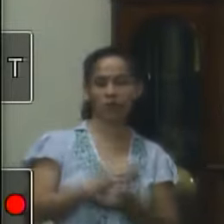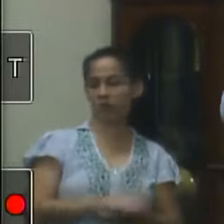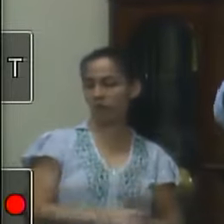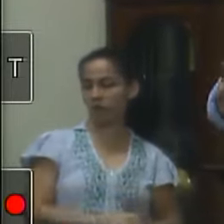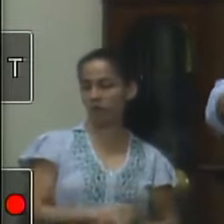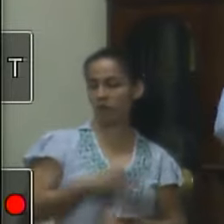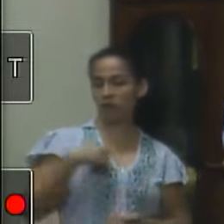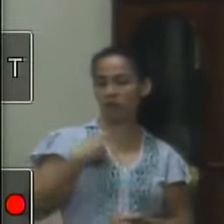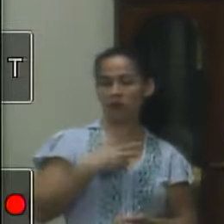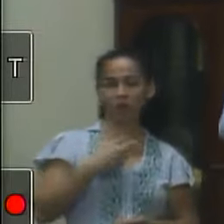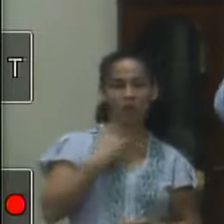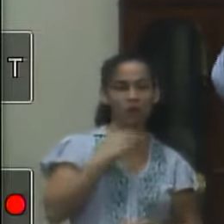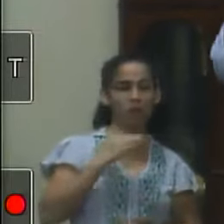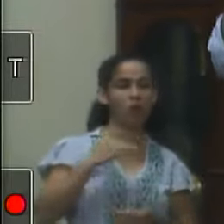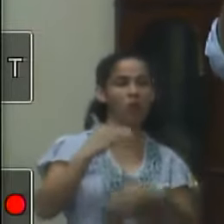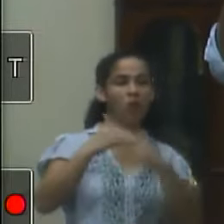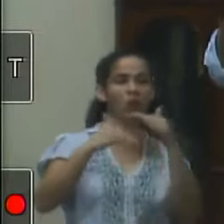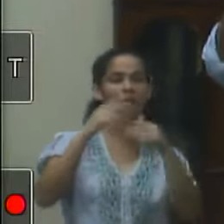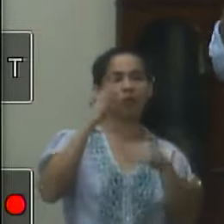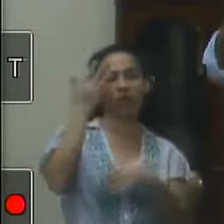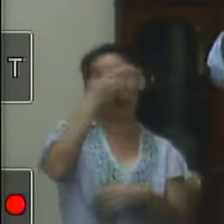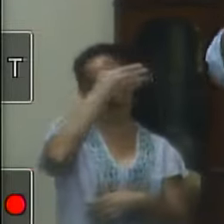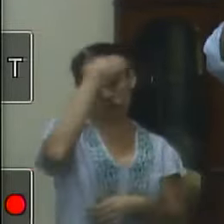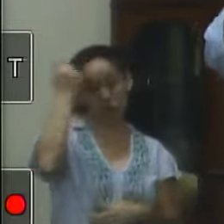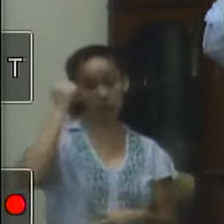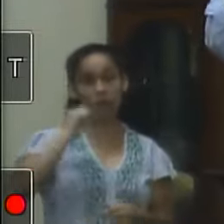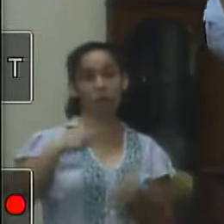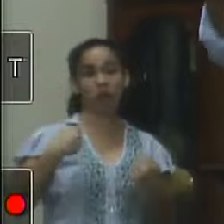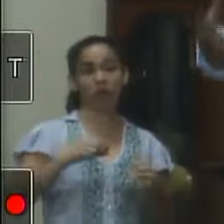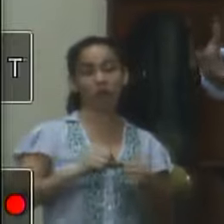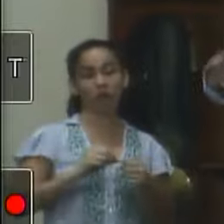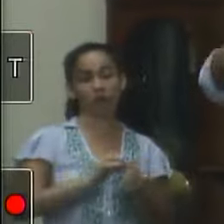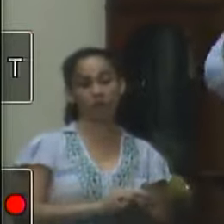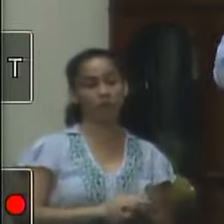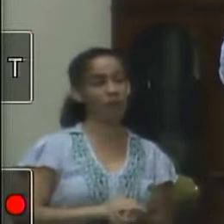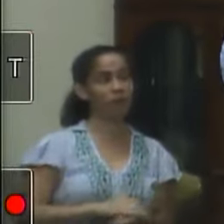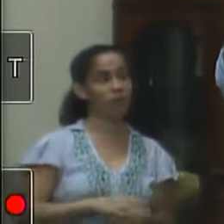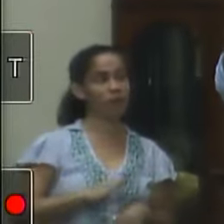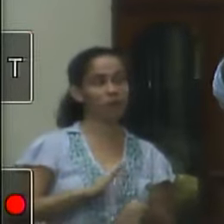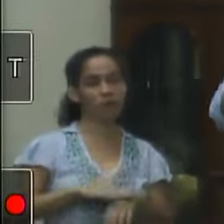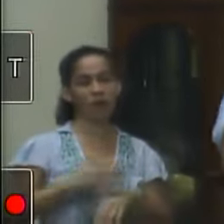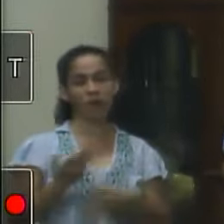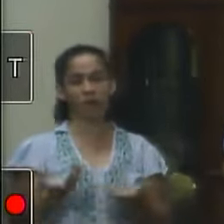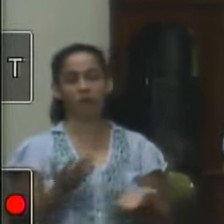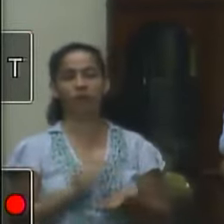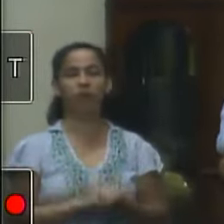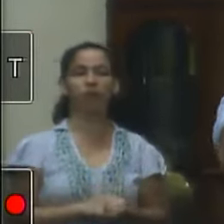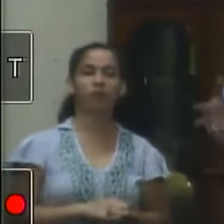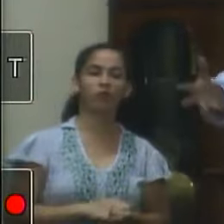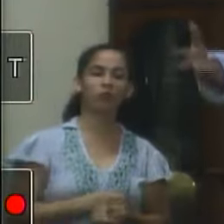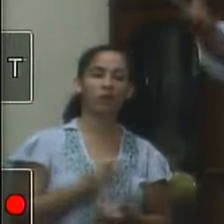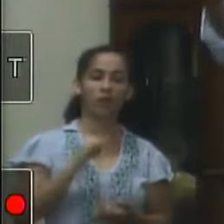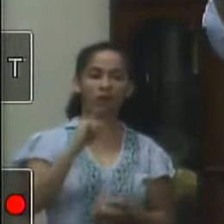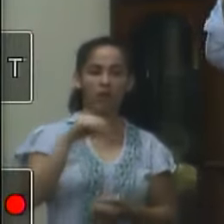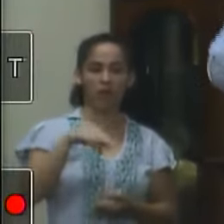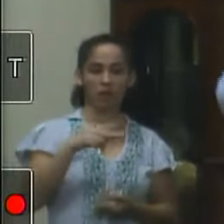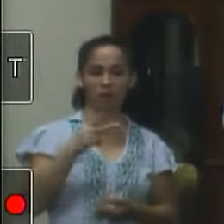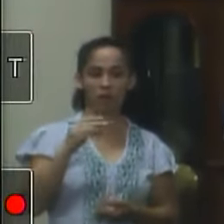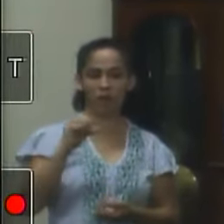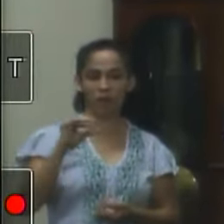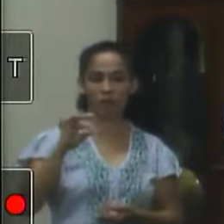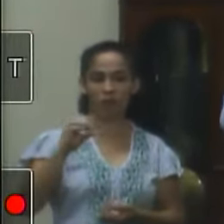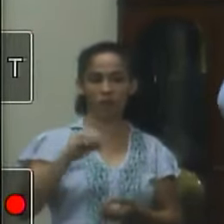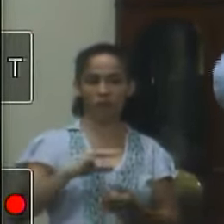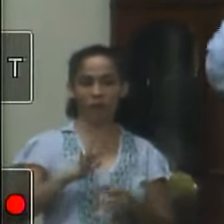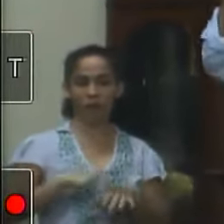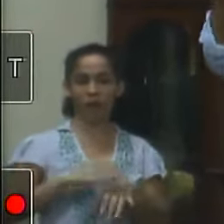não deixe de ser implementado porque a gente não pode penalizar com mais com mais impostos mas sim novas fontes